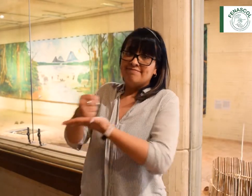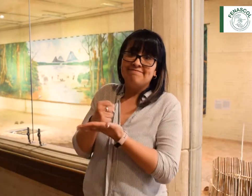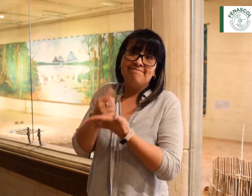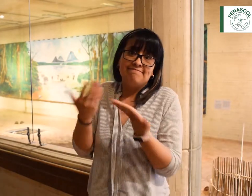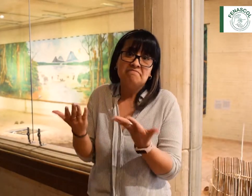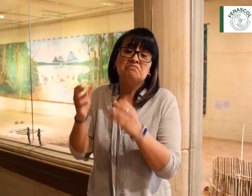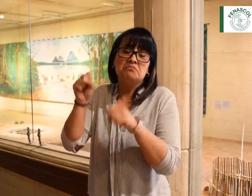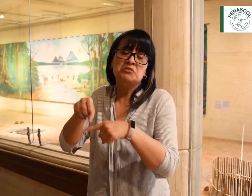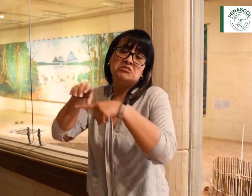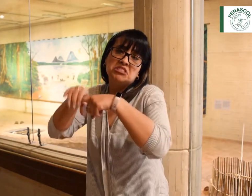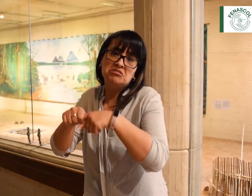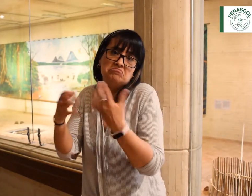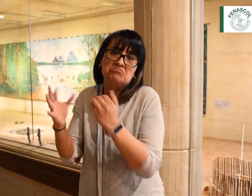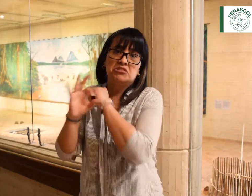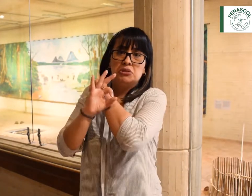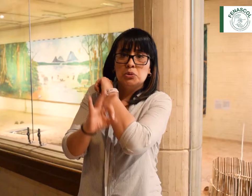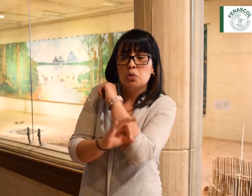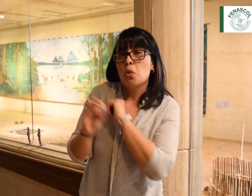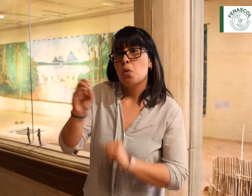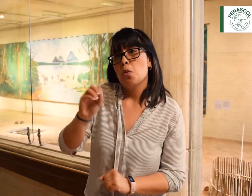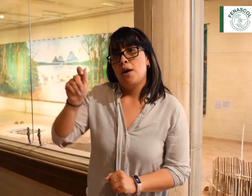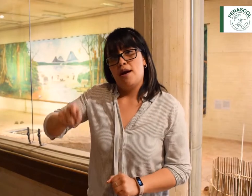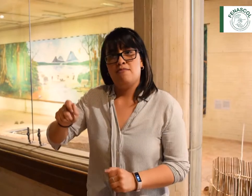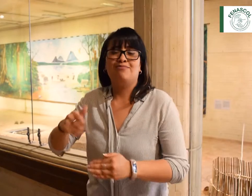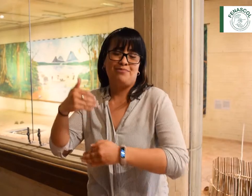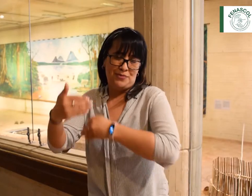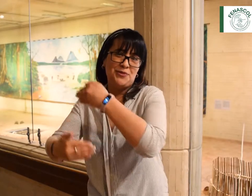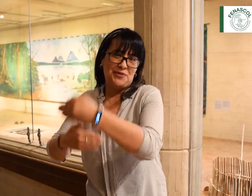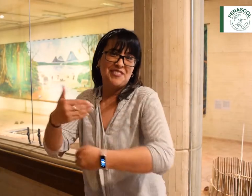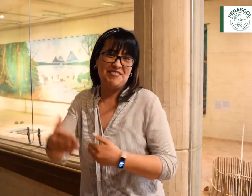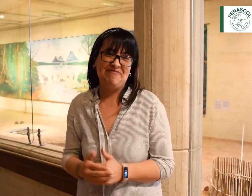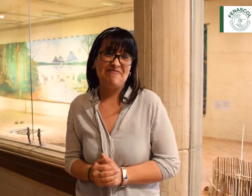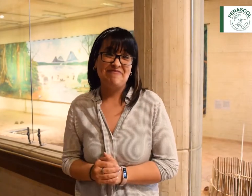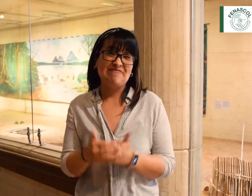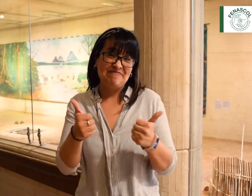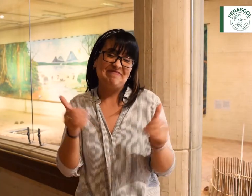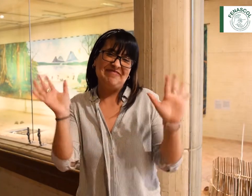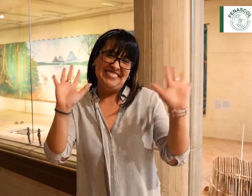ya sea una cita psicológica o una cita con abogados. Espero se encuentren bien. Hasta luego.